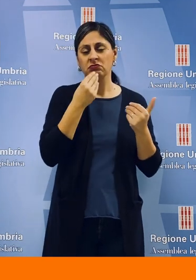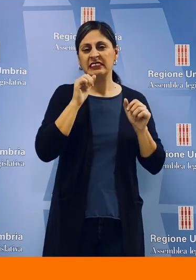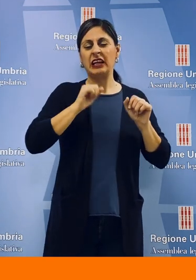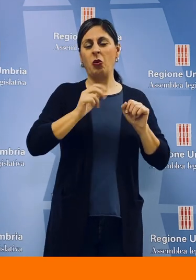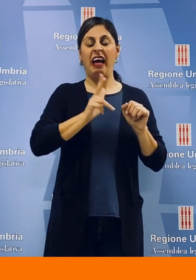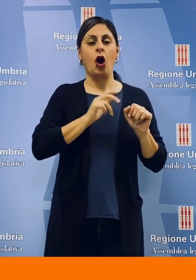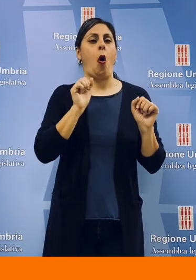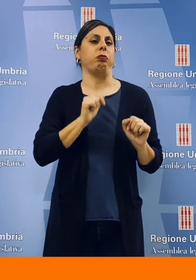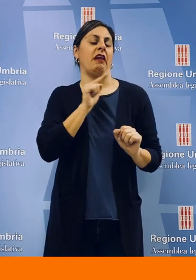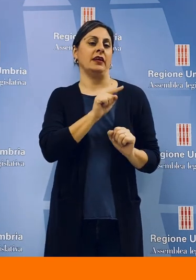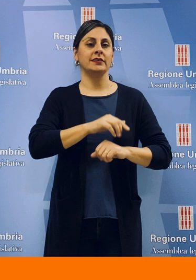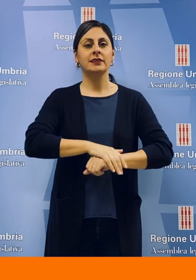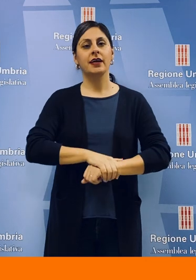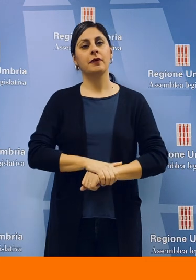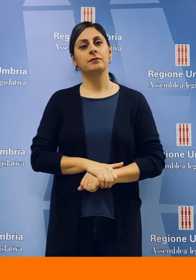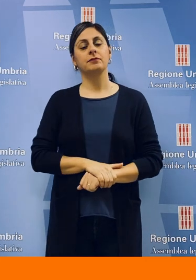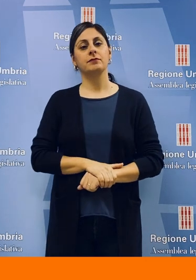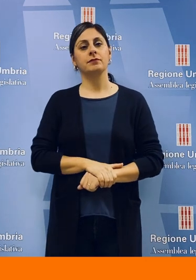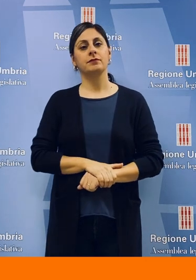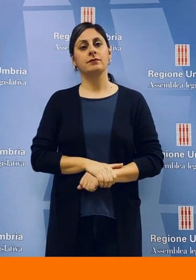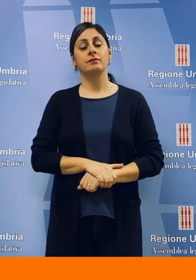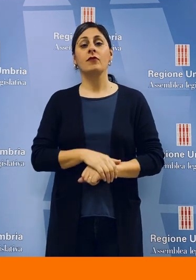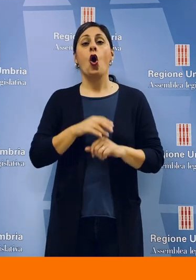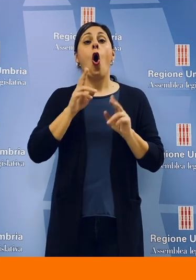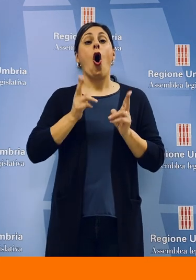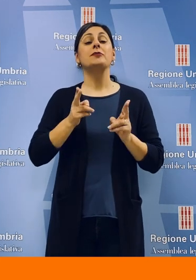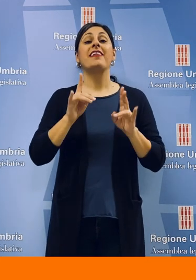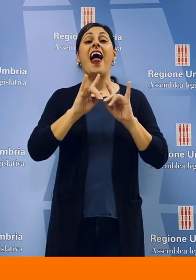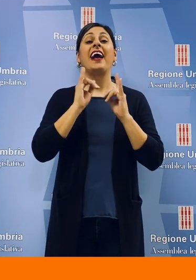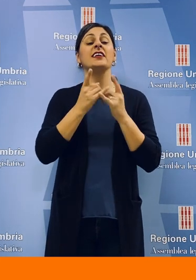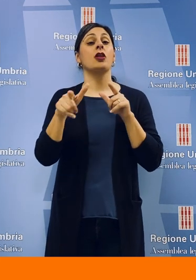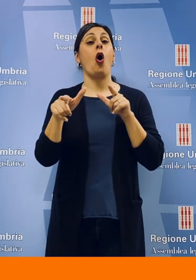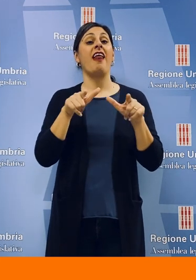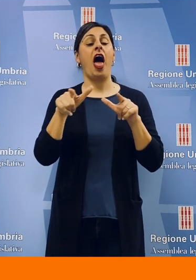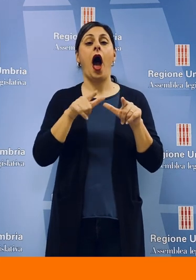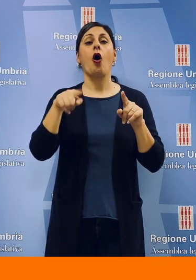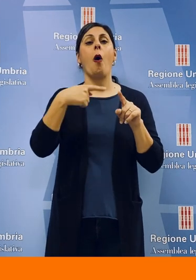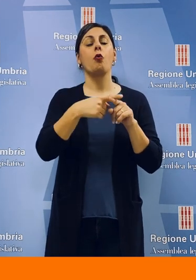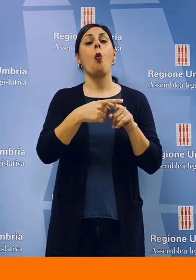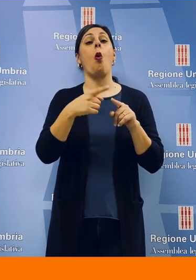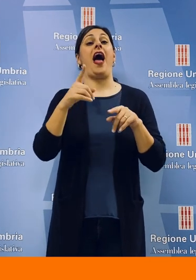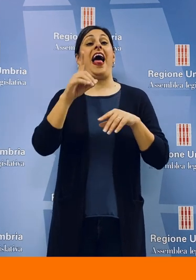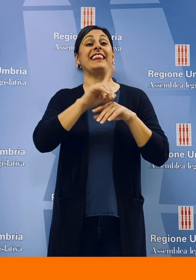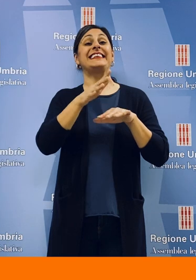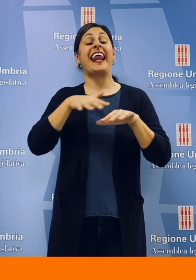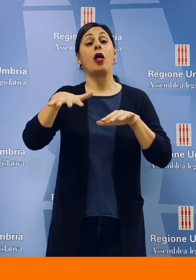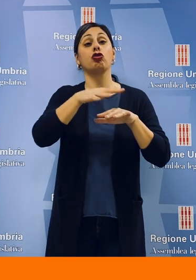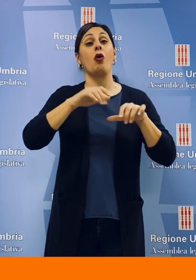sicuramente ricca di sapore, salubrità e benessere. Futuro dell'ospedale di Castiglion del Lago e